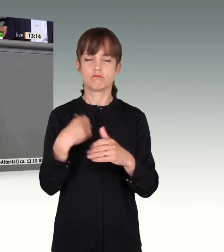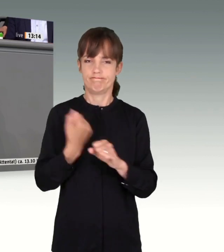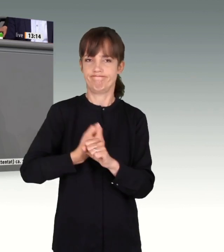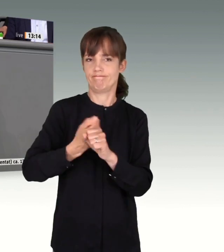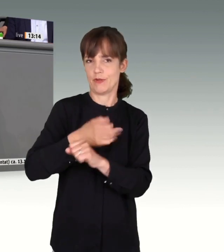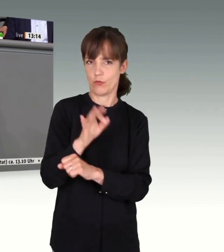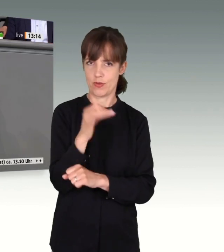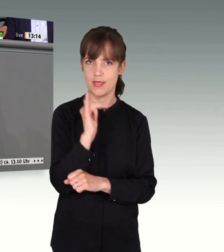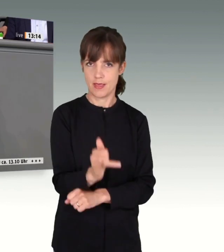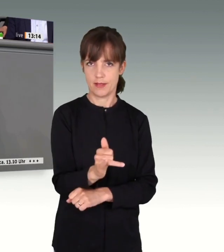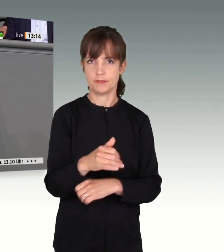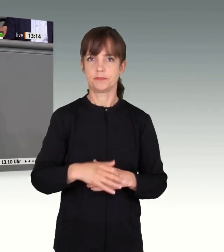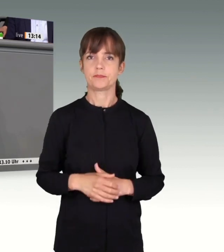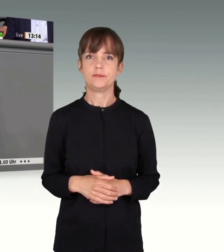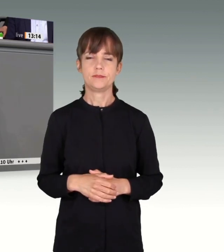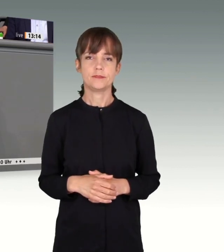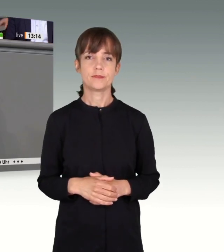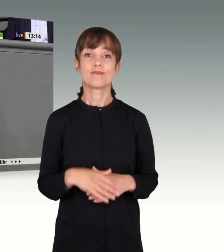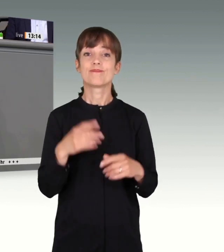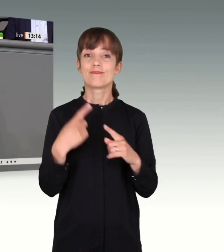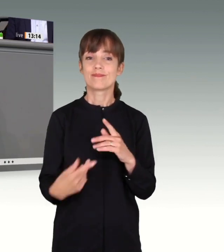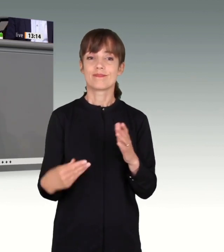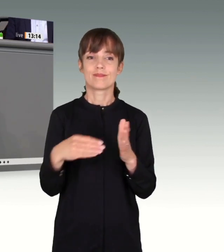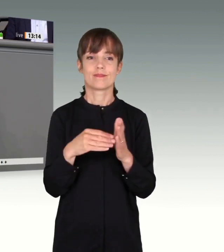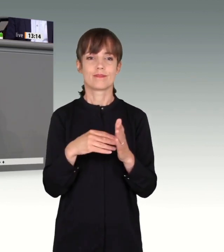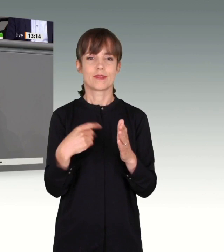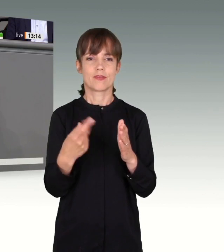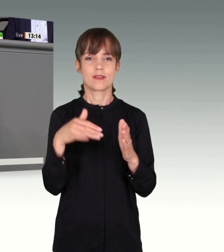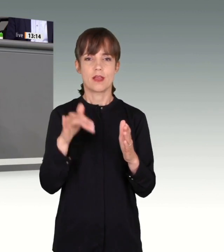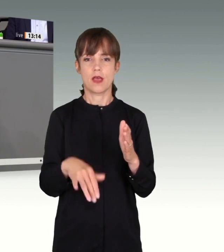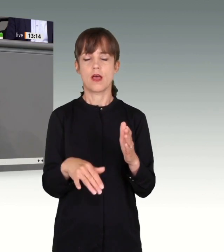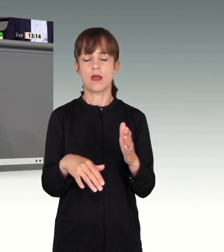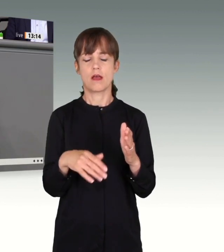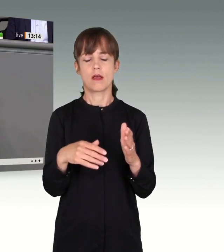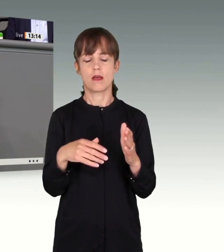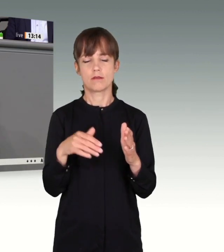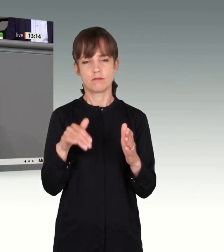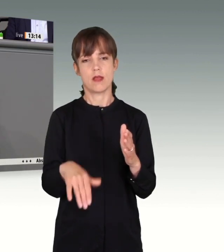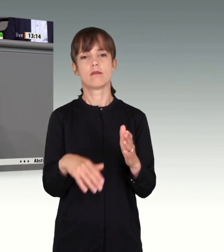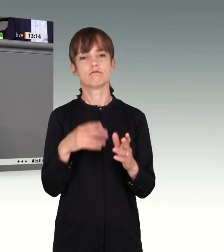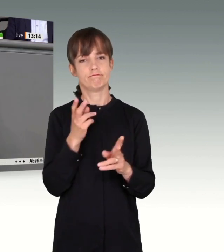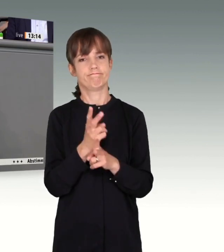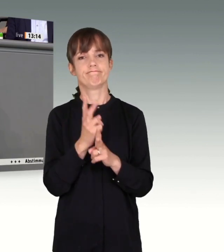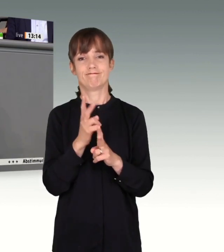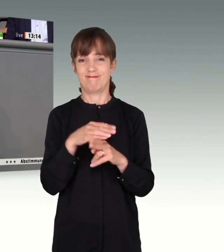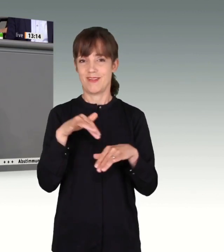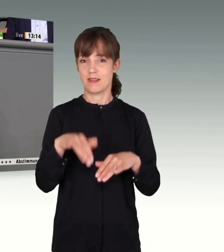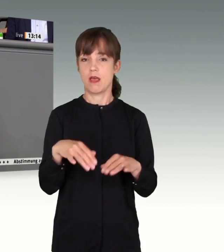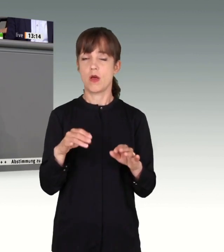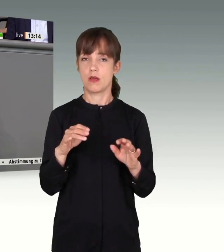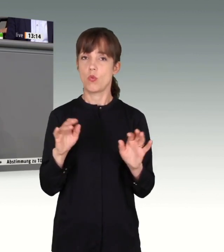Und wir haben auch nach wie vor eine hohe